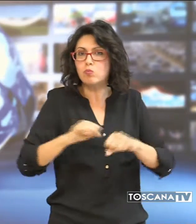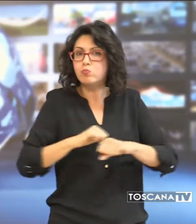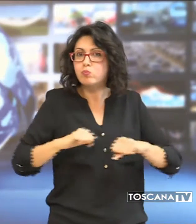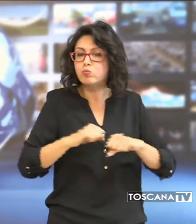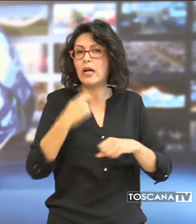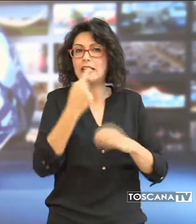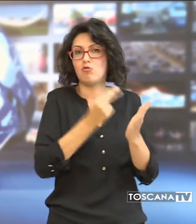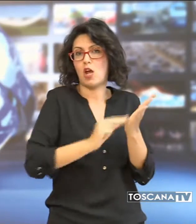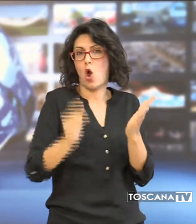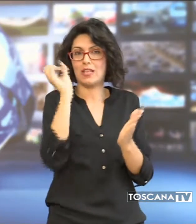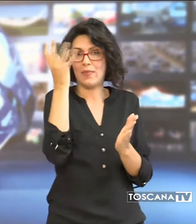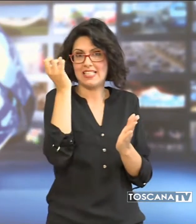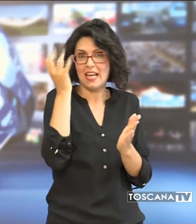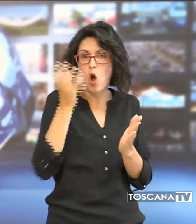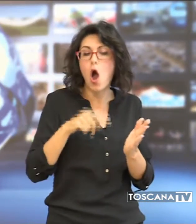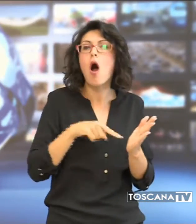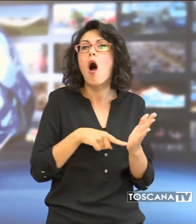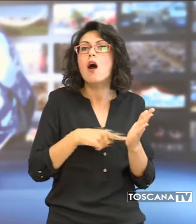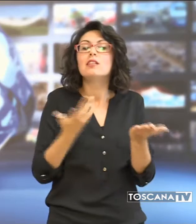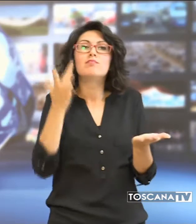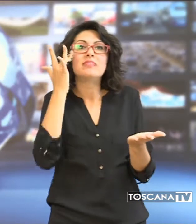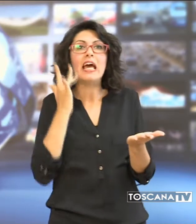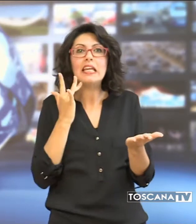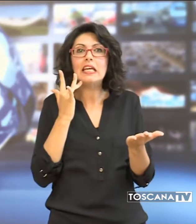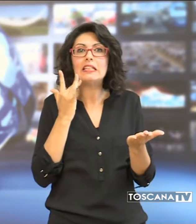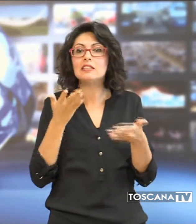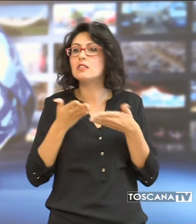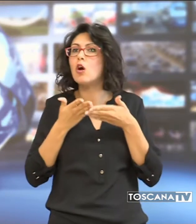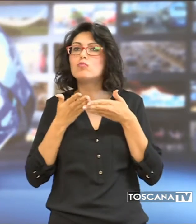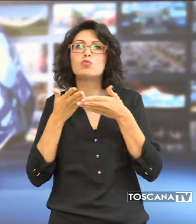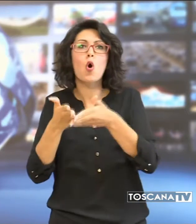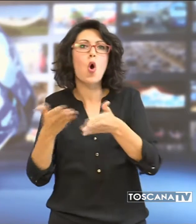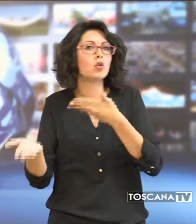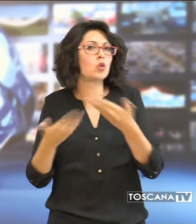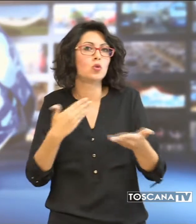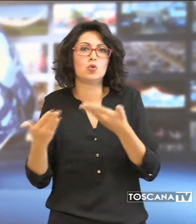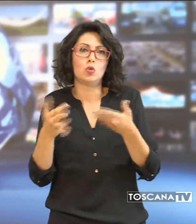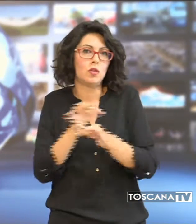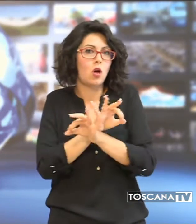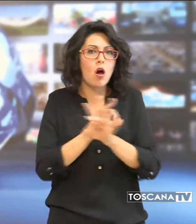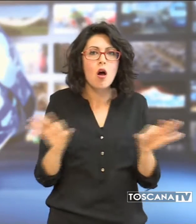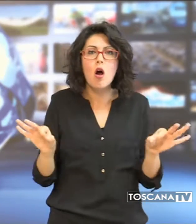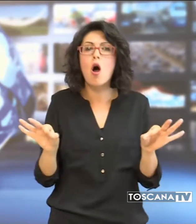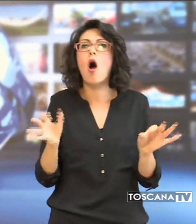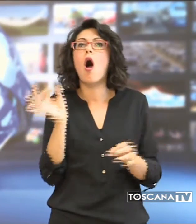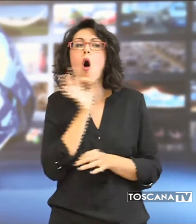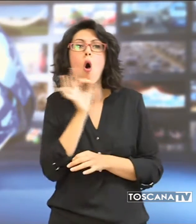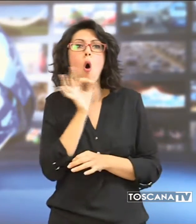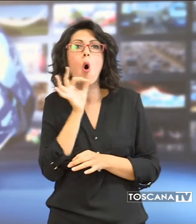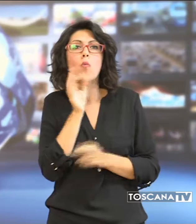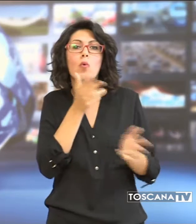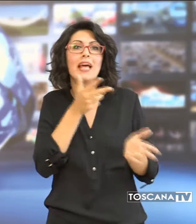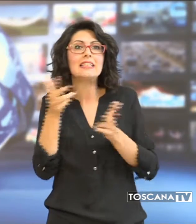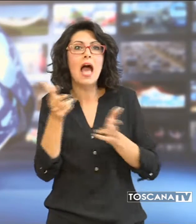nota della misericordia rischiano di non poter avere un tempestivo soccorso o di non poter essere